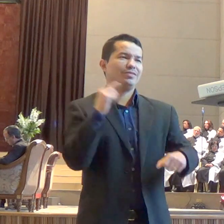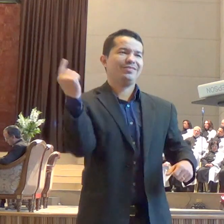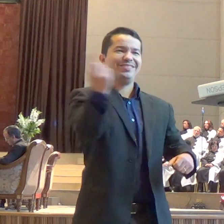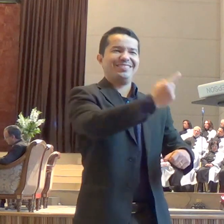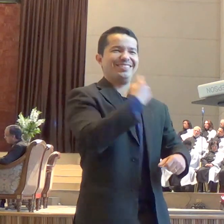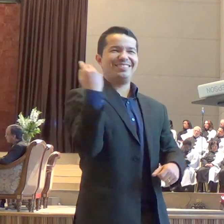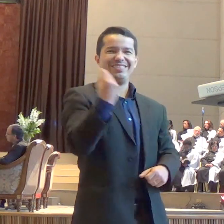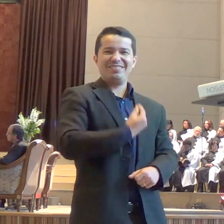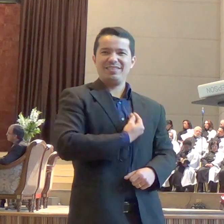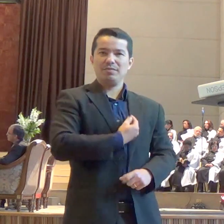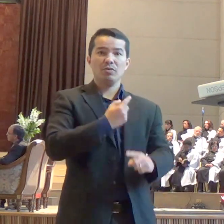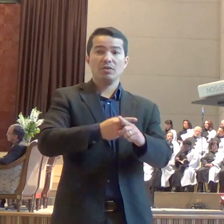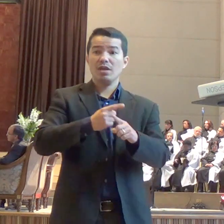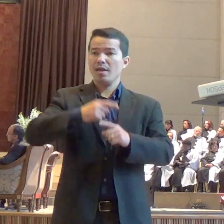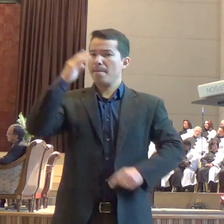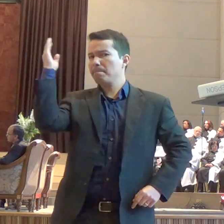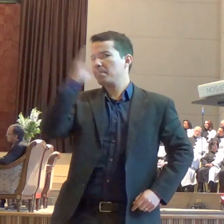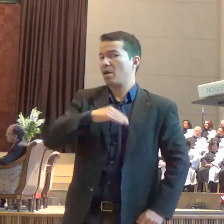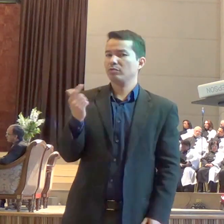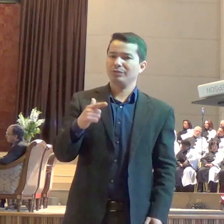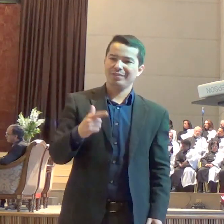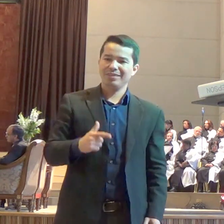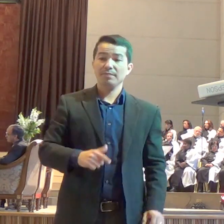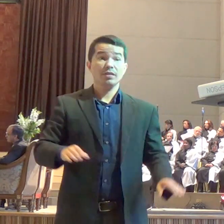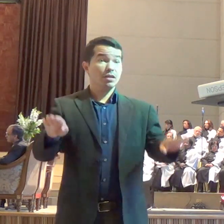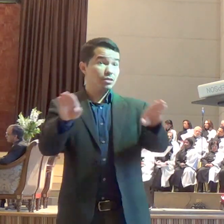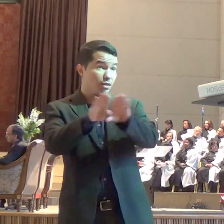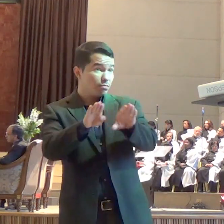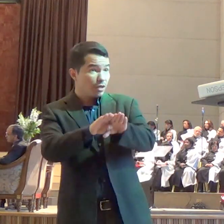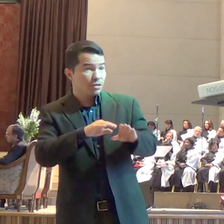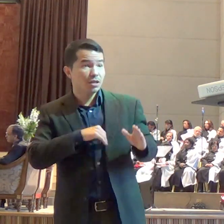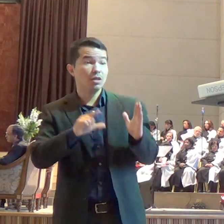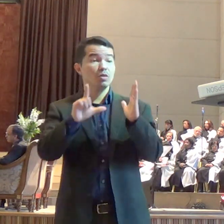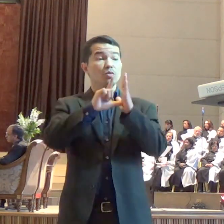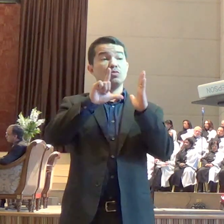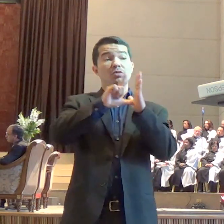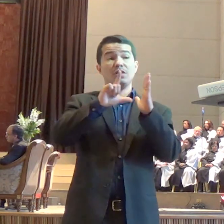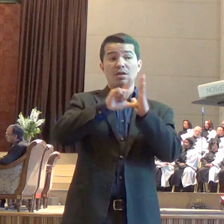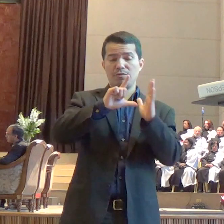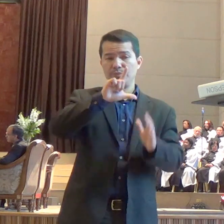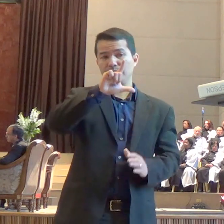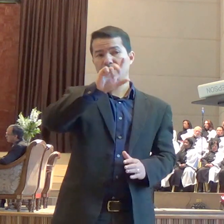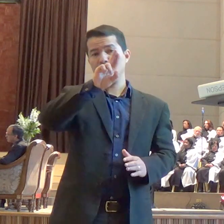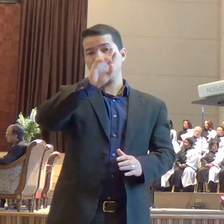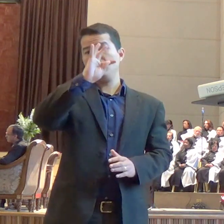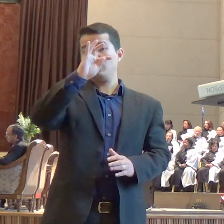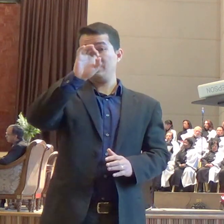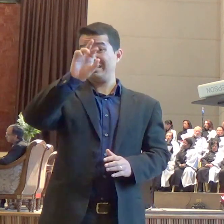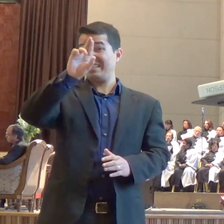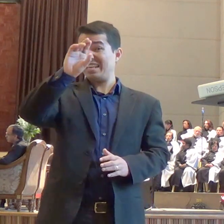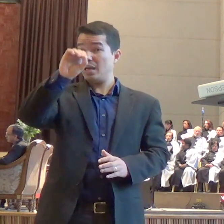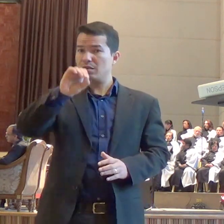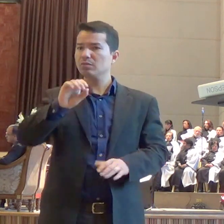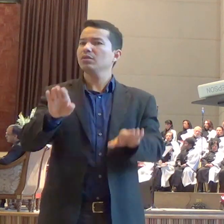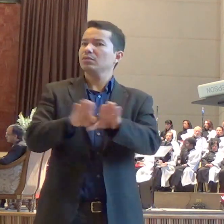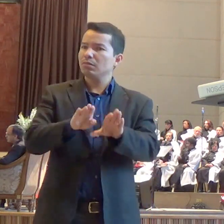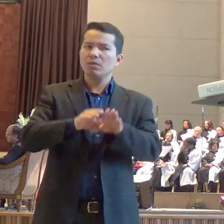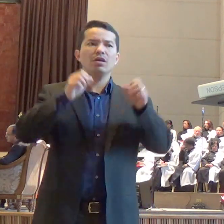vamos encontrar Lutero falando sobre os anjos e ele define os anjos, ele qualificou os anjos da seguinte forma, o